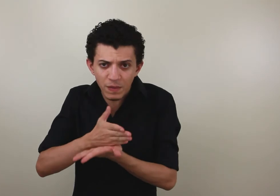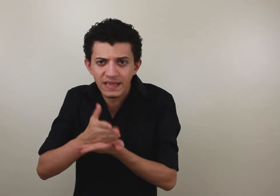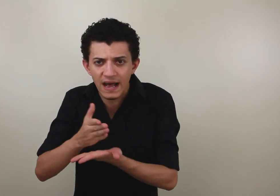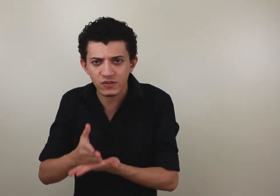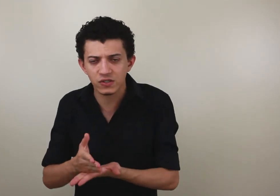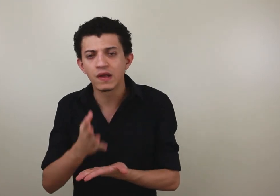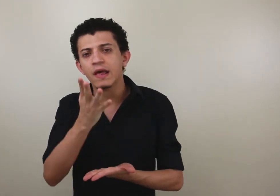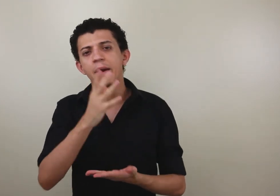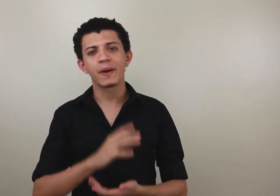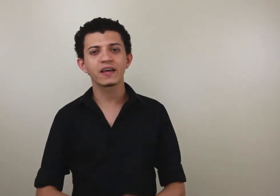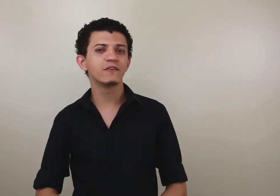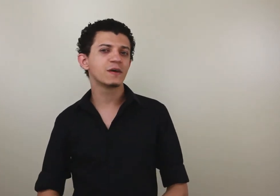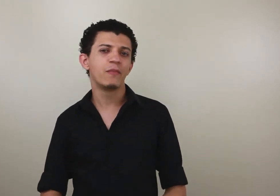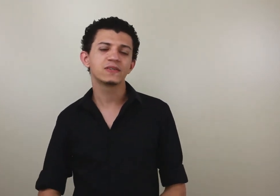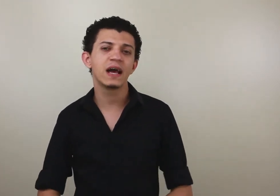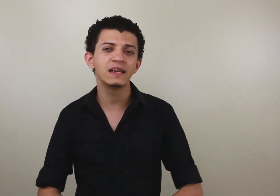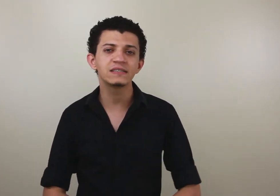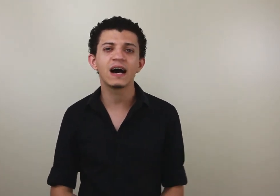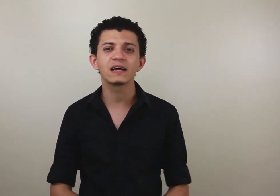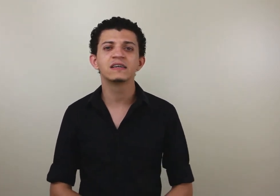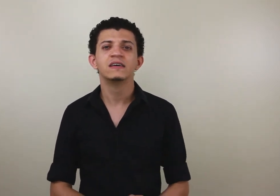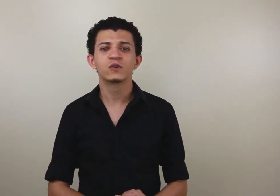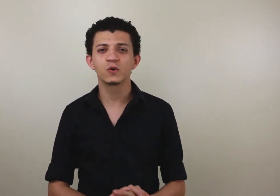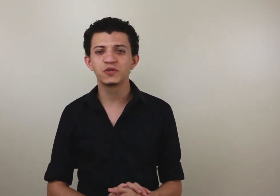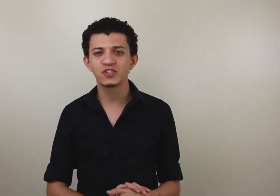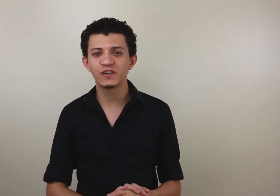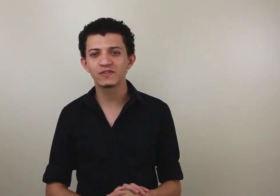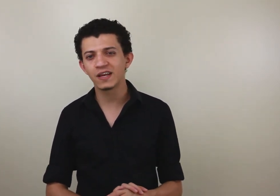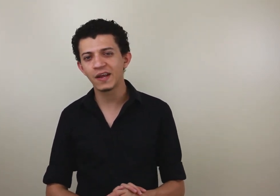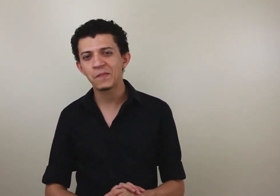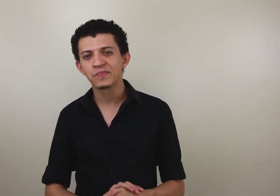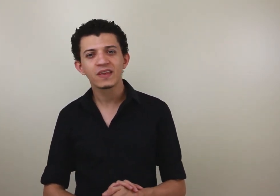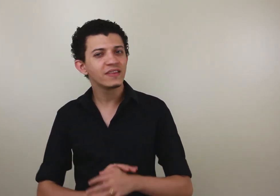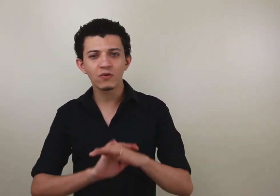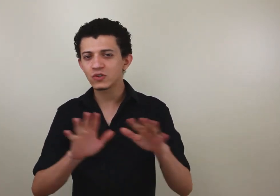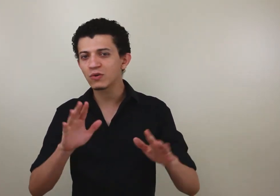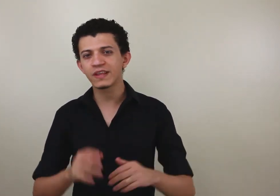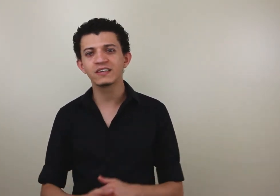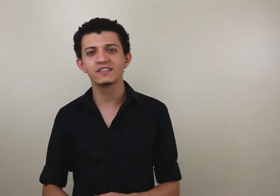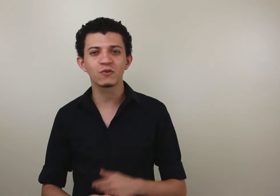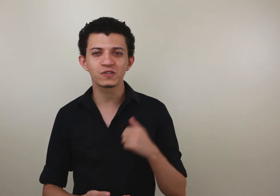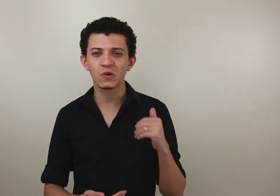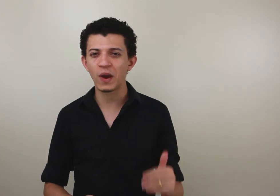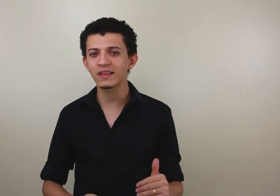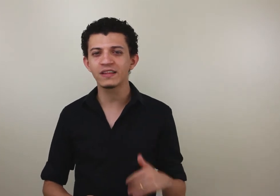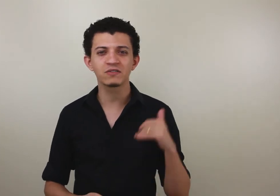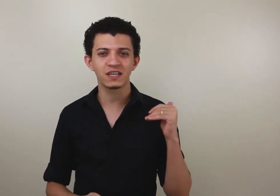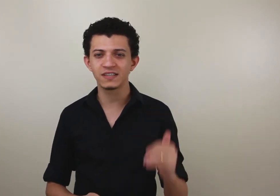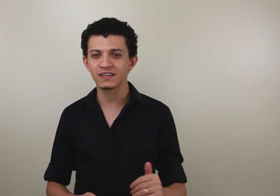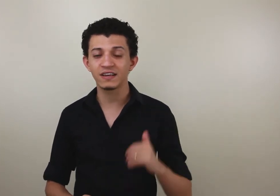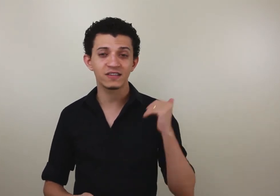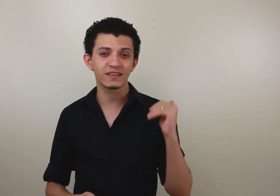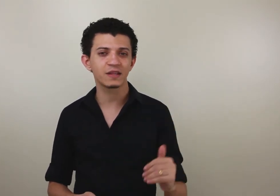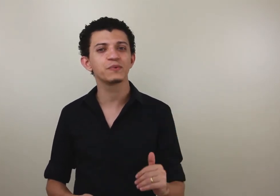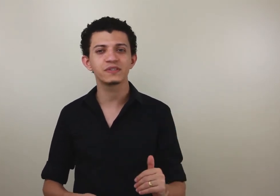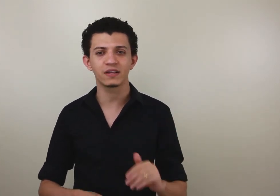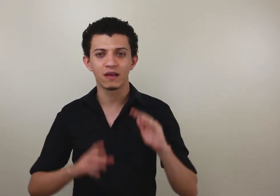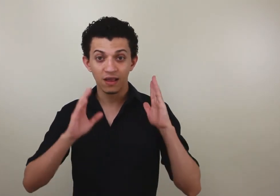pedaços pra que você possa realizar seus objetivos aí e não se contente nem com 50%, nem com 60%, nem com 70%.